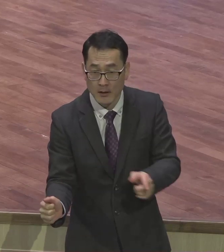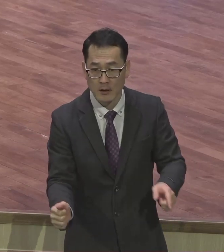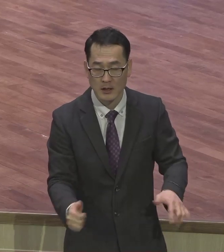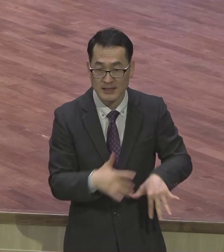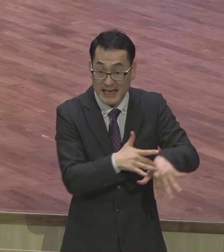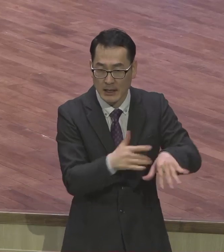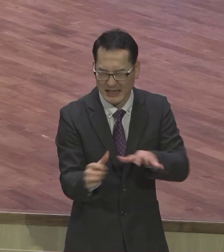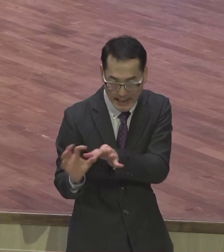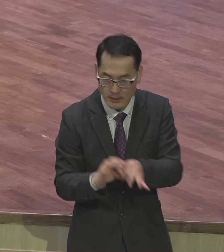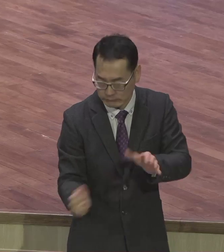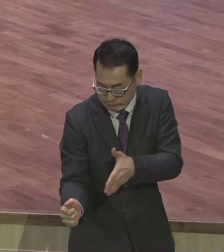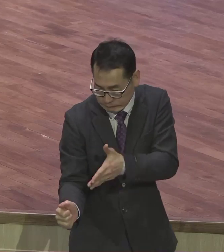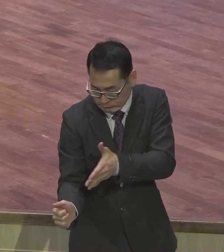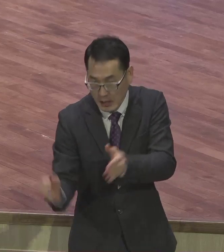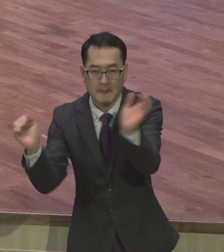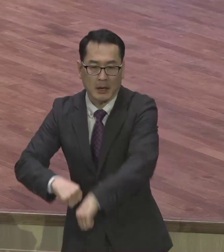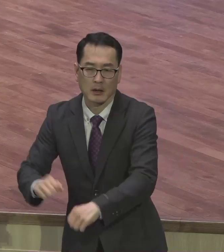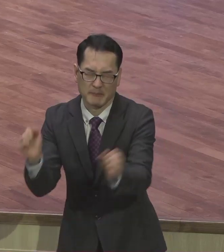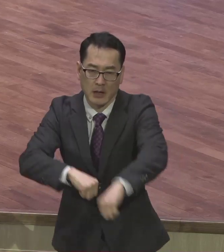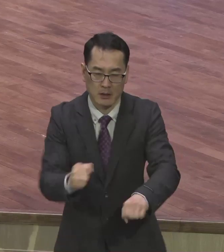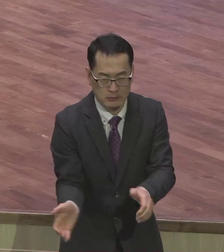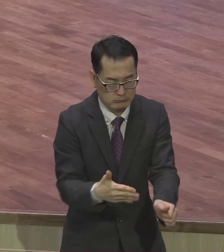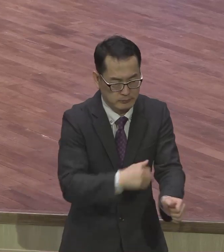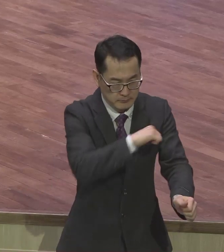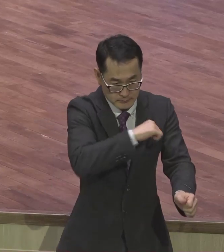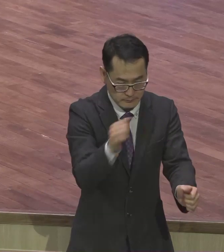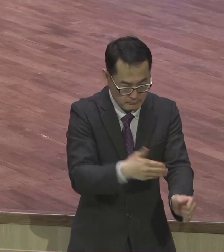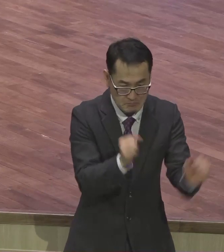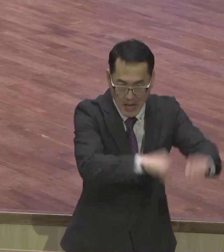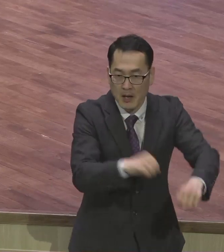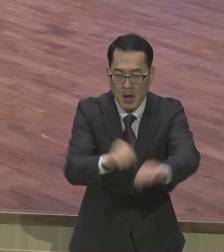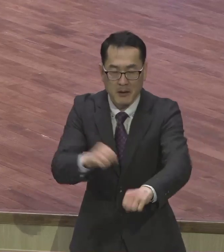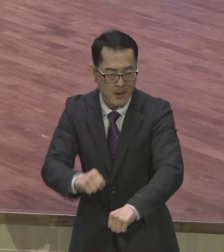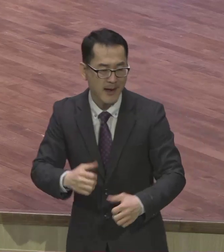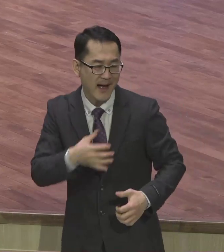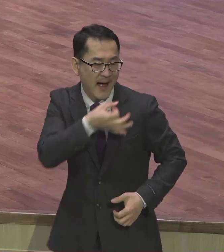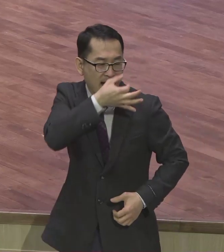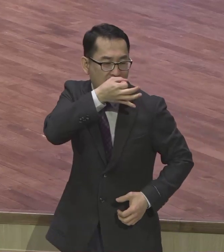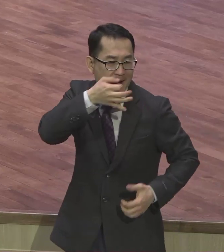만들어놨어 다 망하잖아요 그래가지고 그거 가지고 살다가 그것이 단 줄 알고